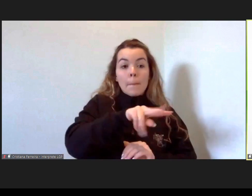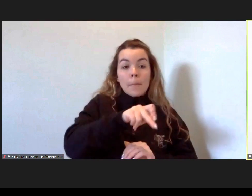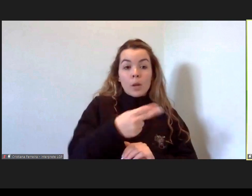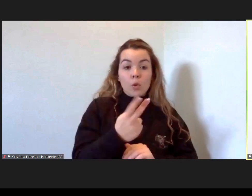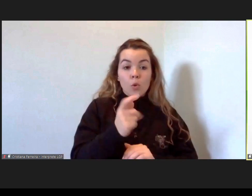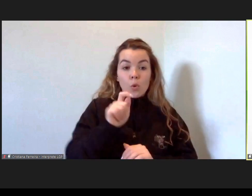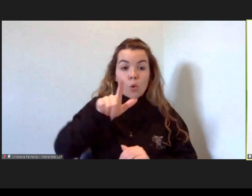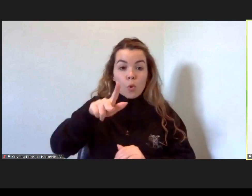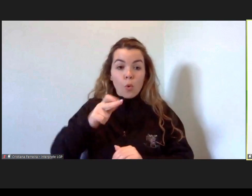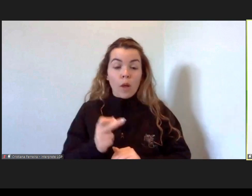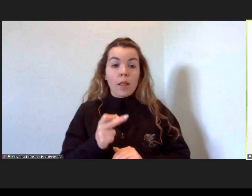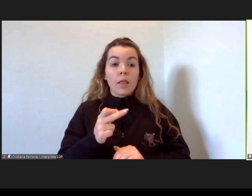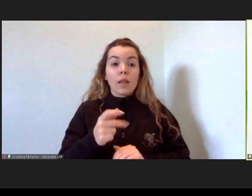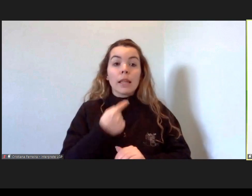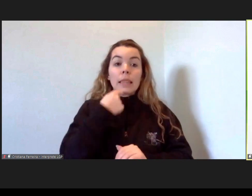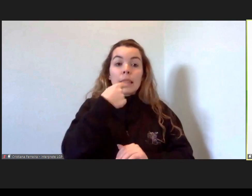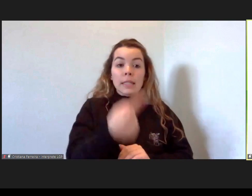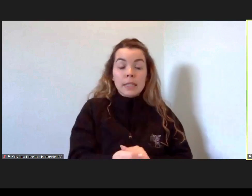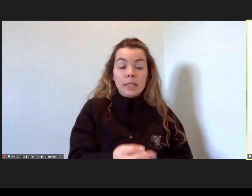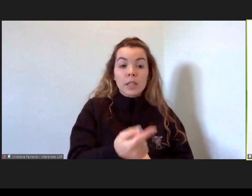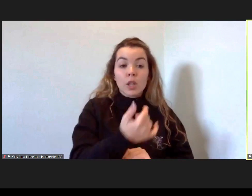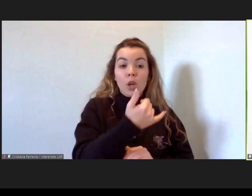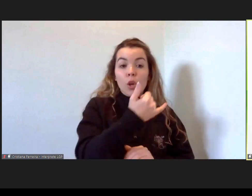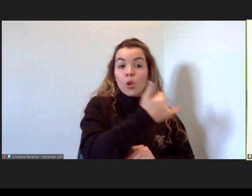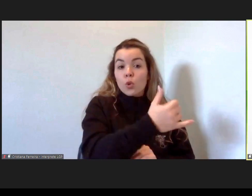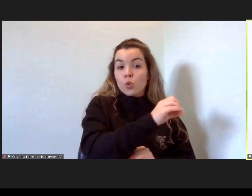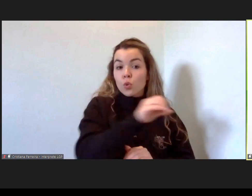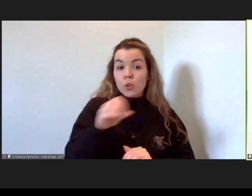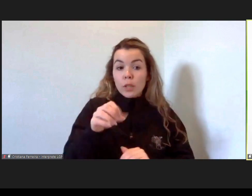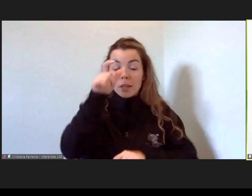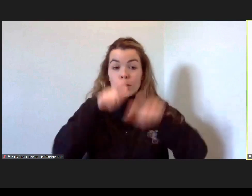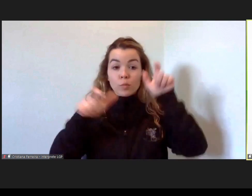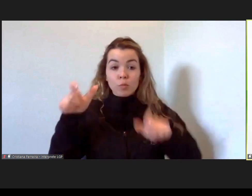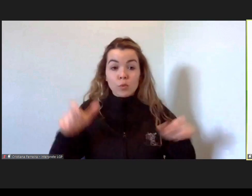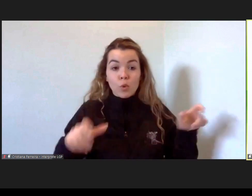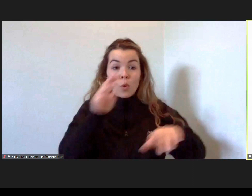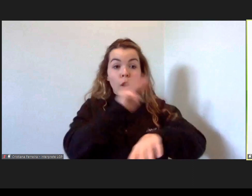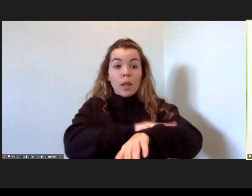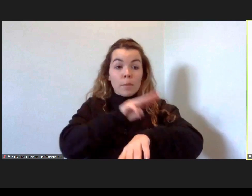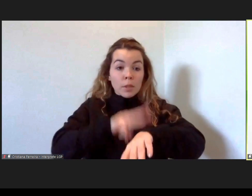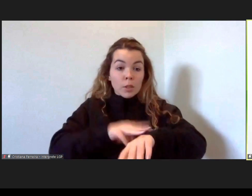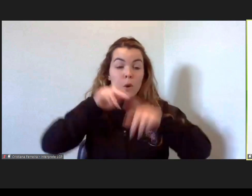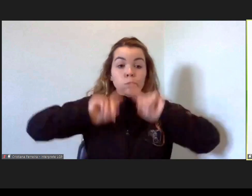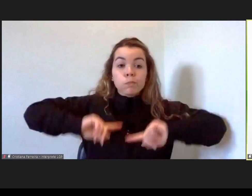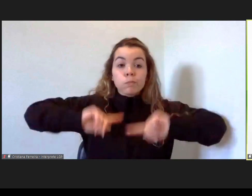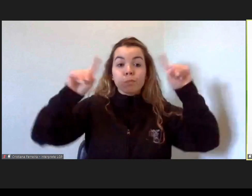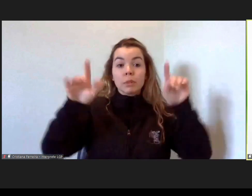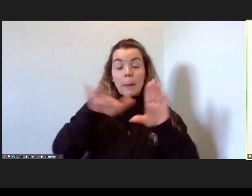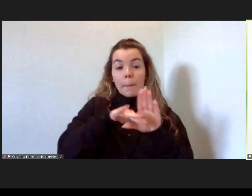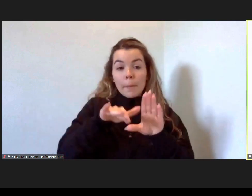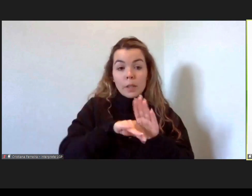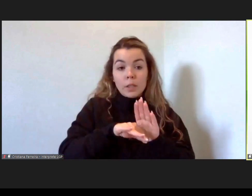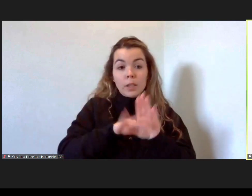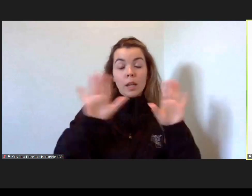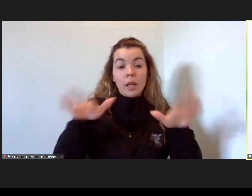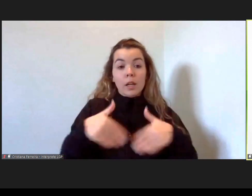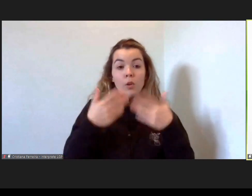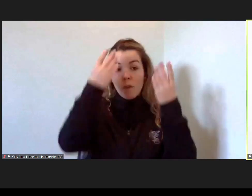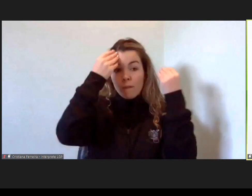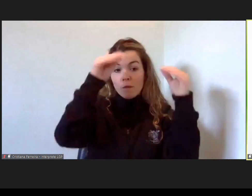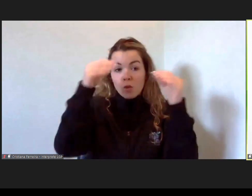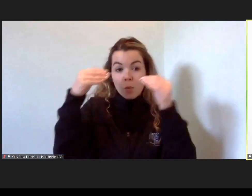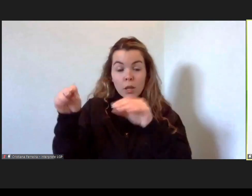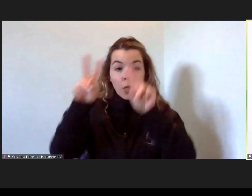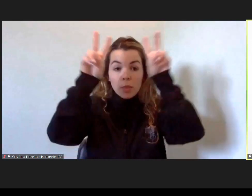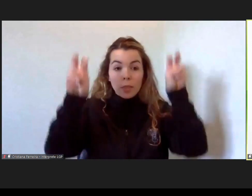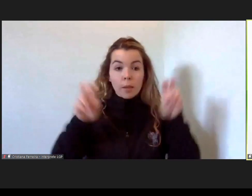com cerca de duas dezenas de entidades participantes da Administração Pública, foi este conferir um fio condutor ao que é a formação nesta matéria